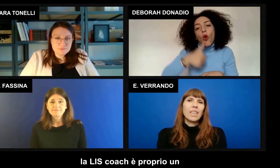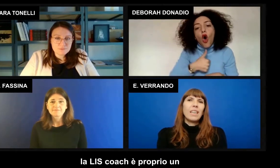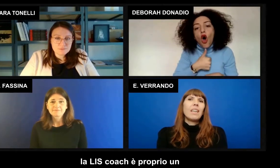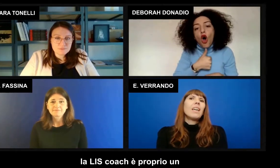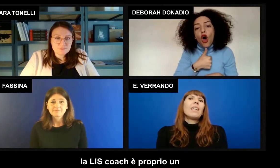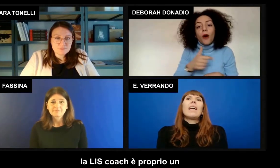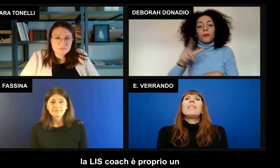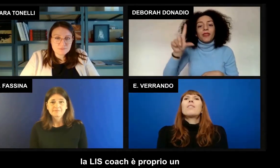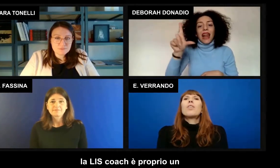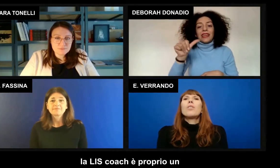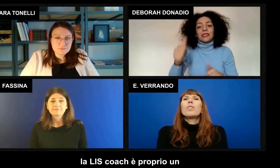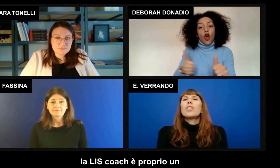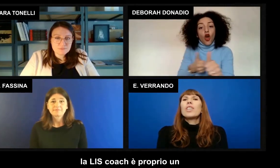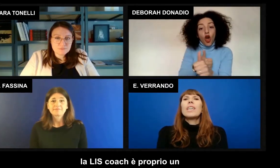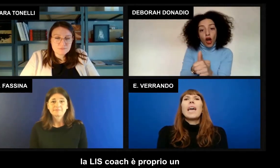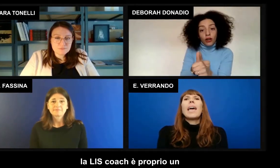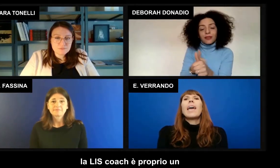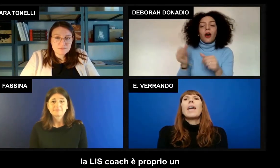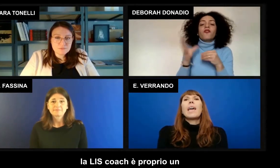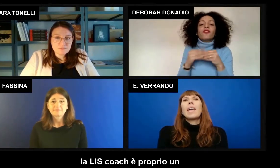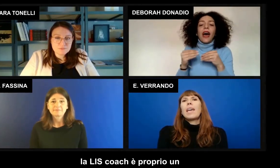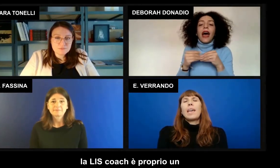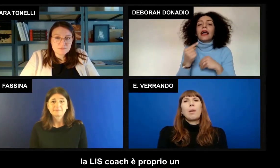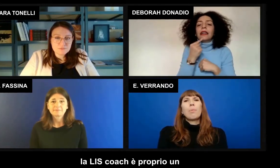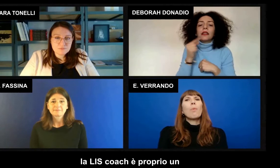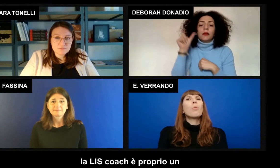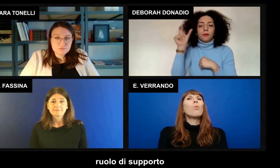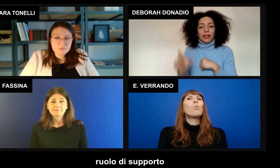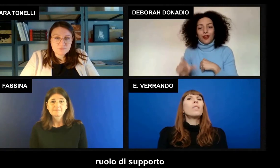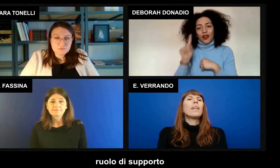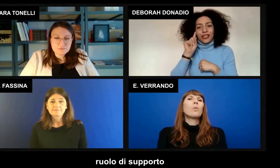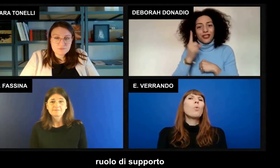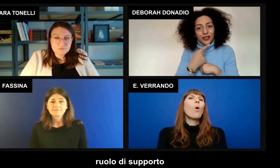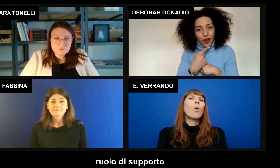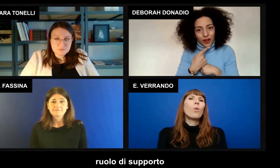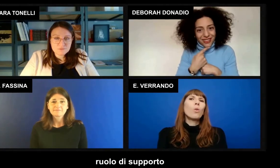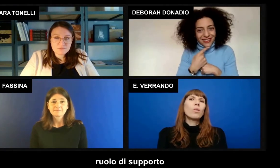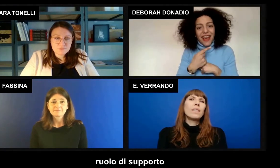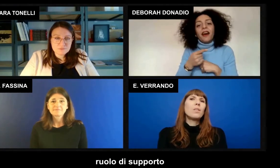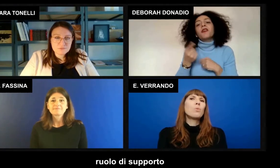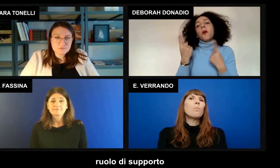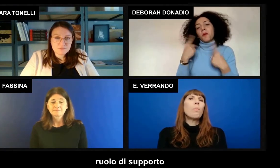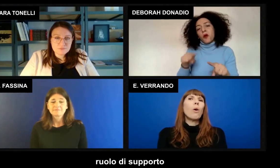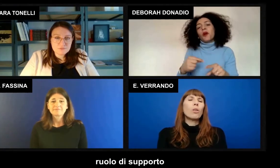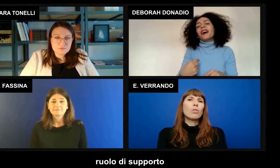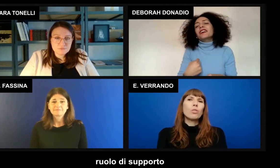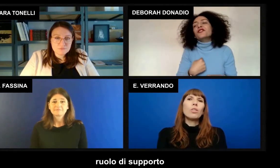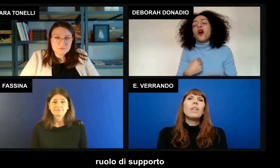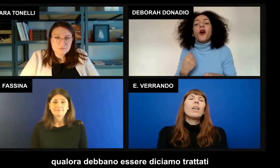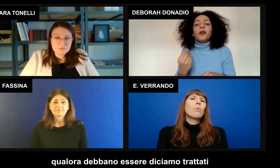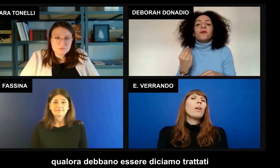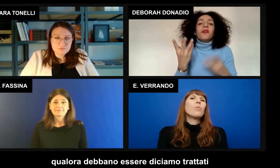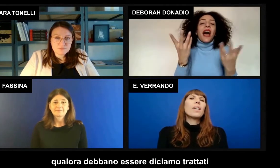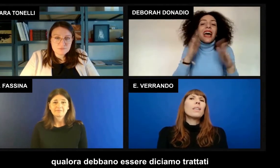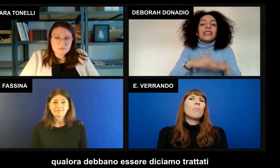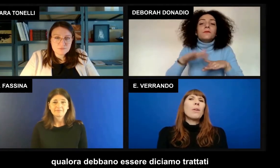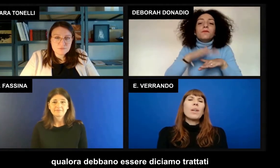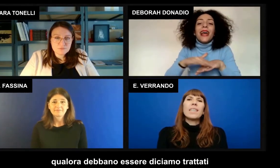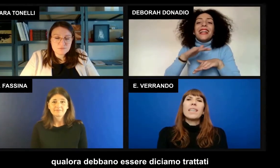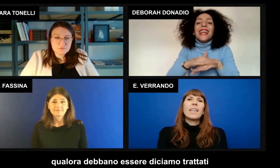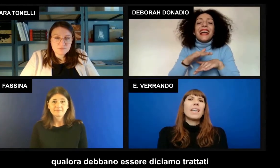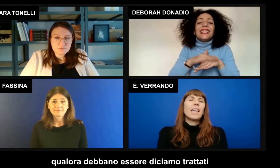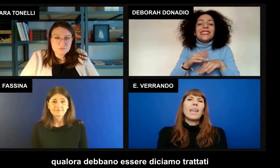La list coach è proprio un ruolo di supporto qualora